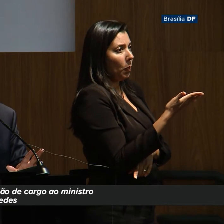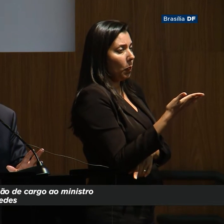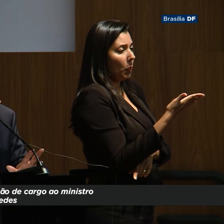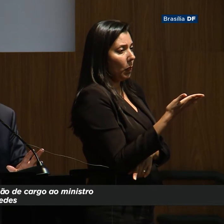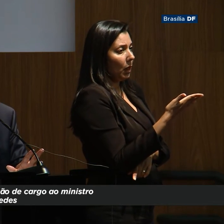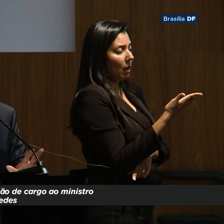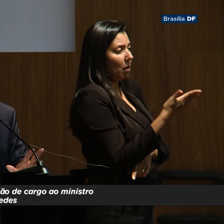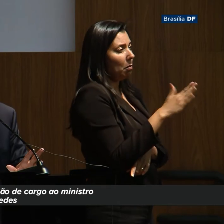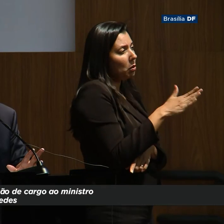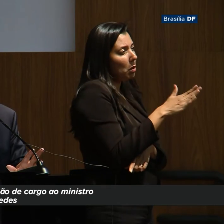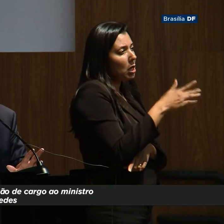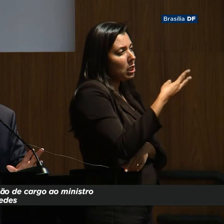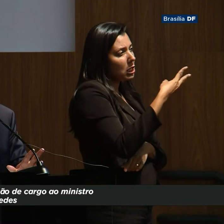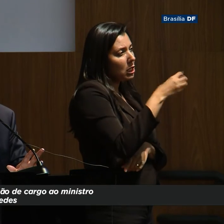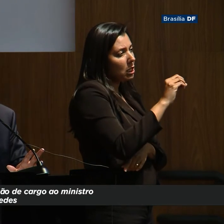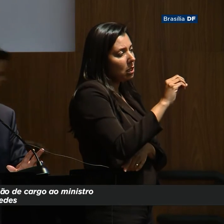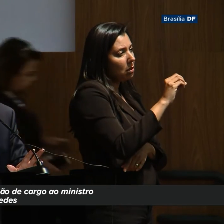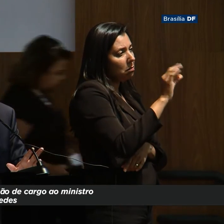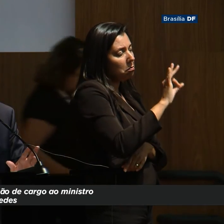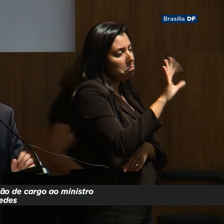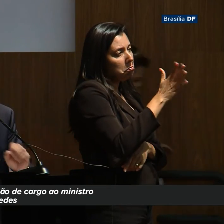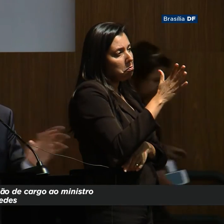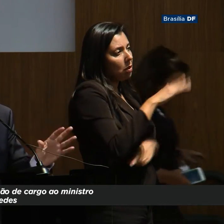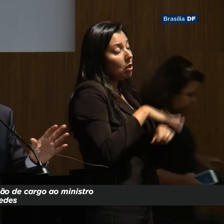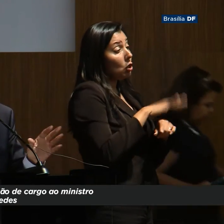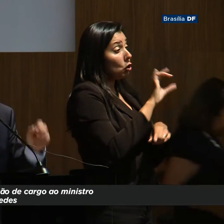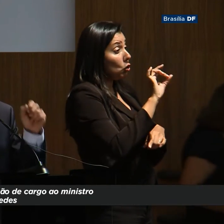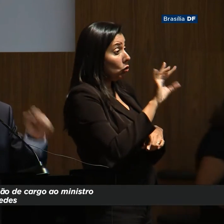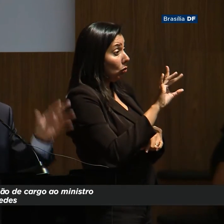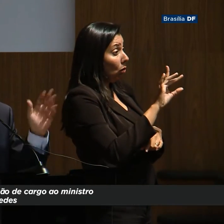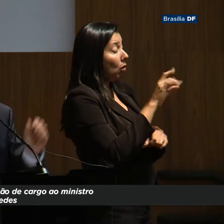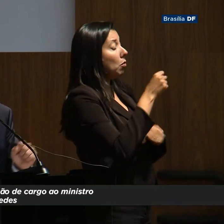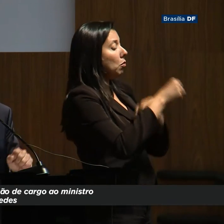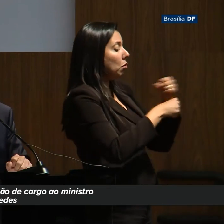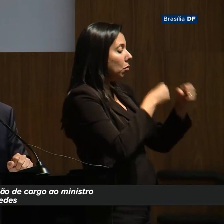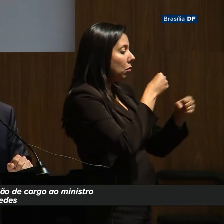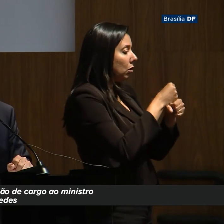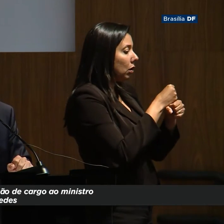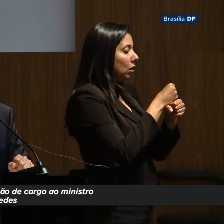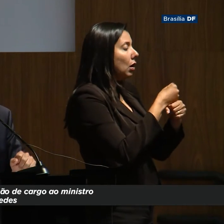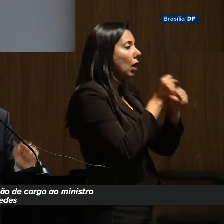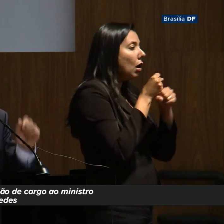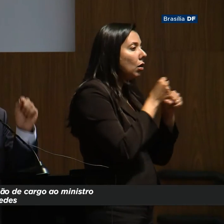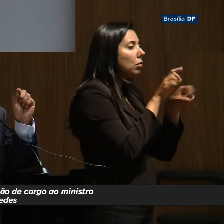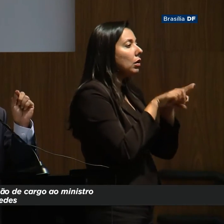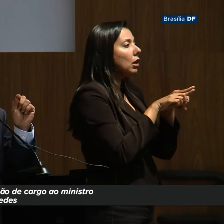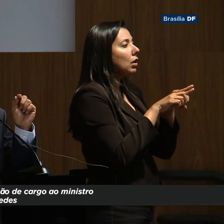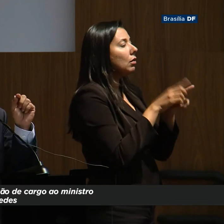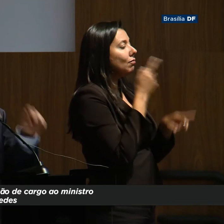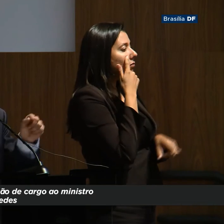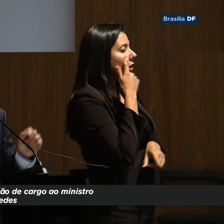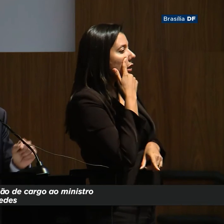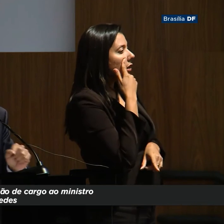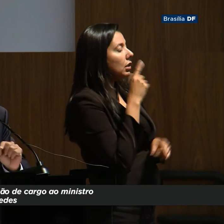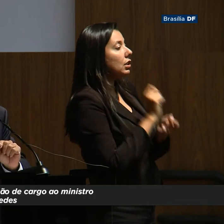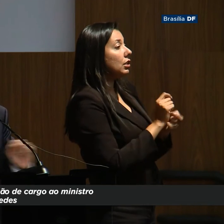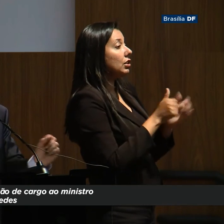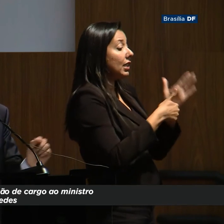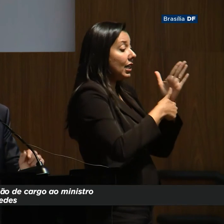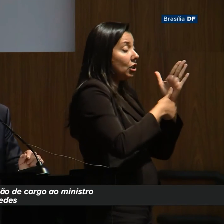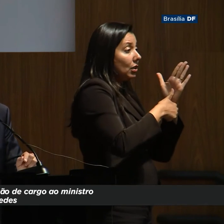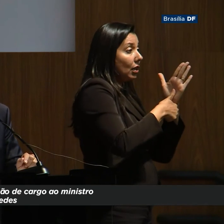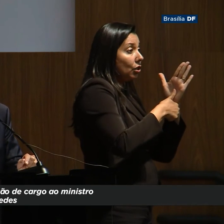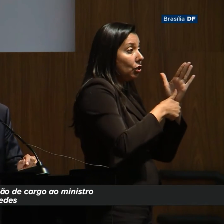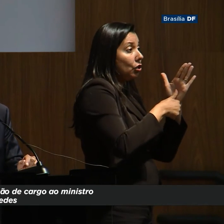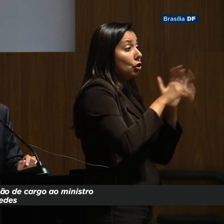até uns 30, mais ou menos, por ano, só na base de identificando fraude. Agora, imagina se existisse a identidade digital